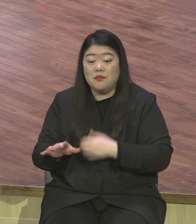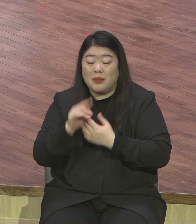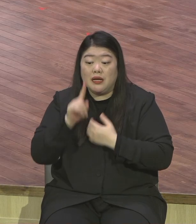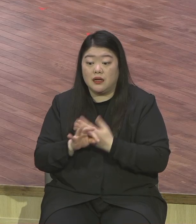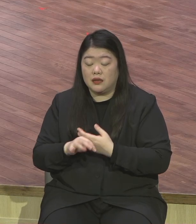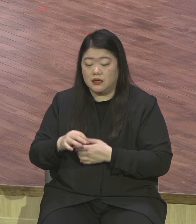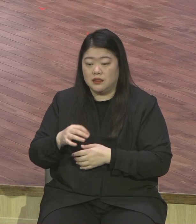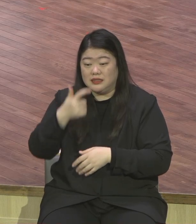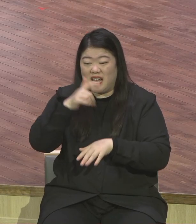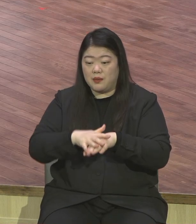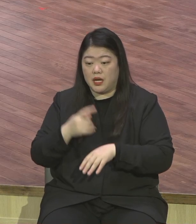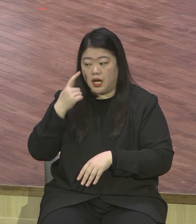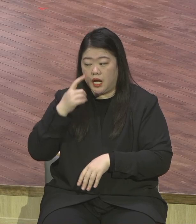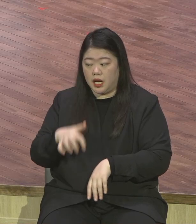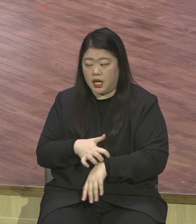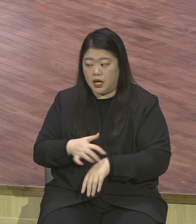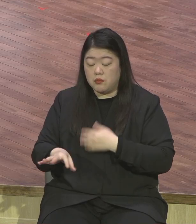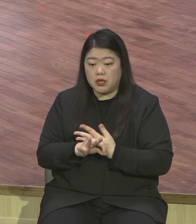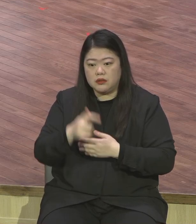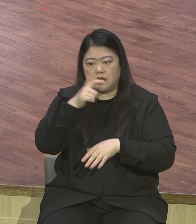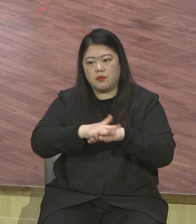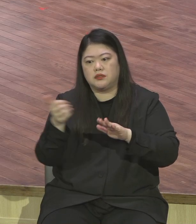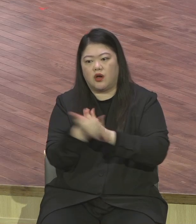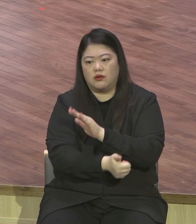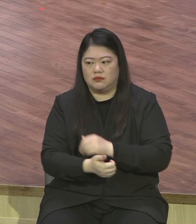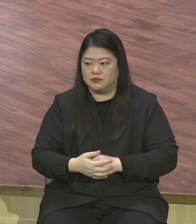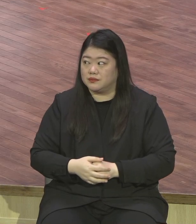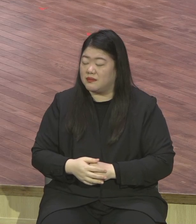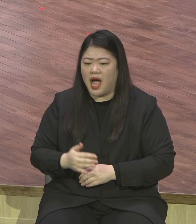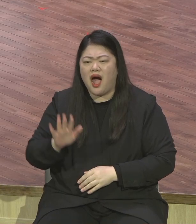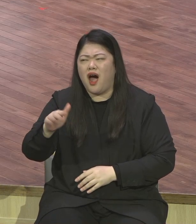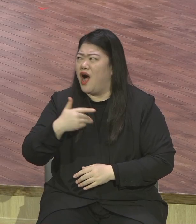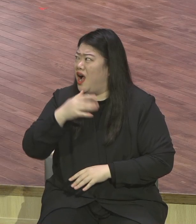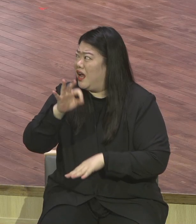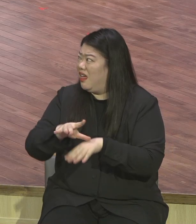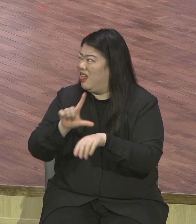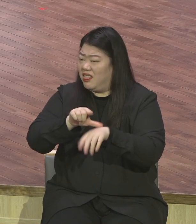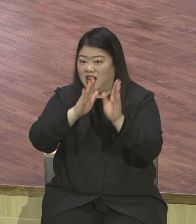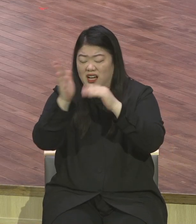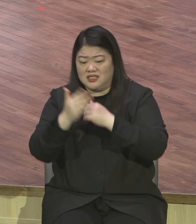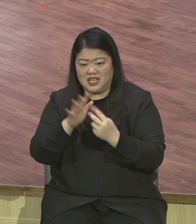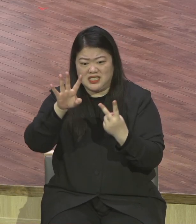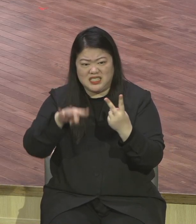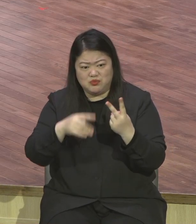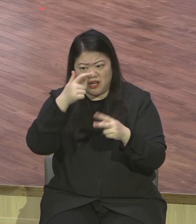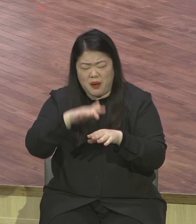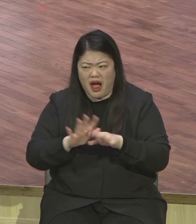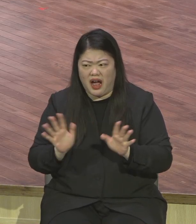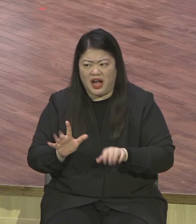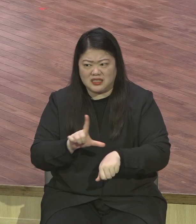시간 많이 갔습니다 죄송합니다 이제 앞으로 2부 예배는 빨리 끝내려고 노력합니다 열심히 10분 안에 끝내겠습니다